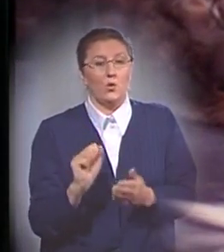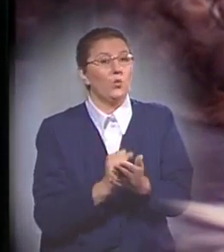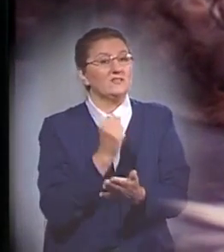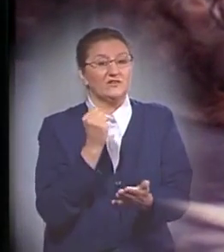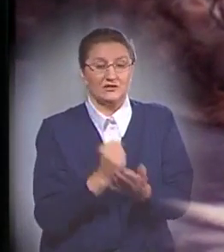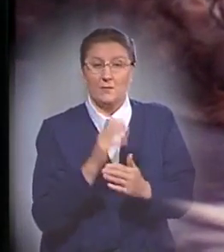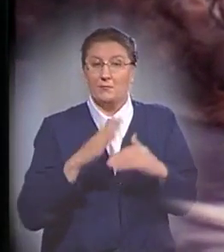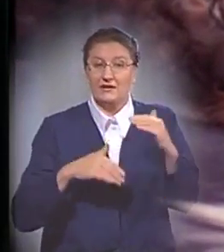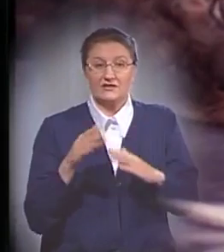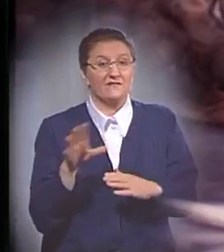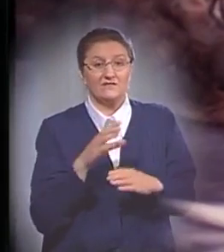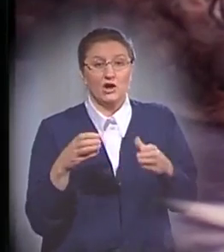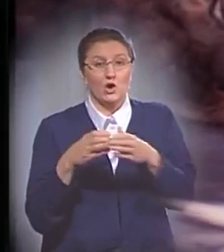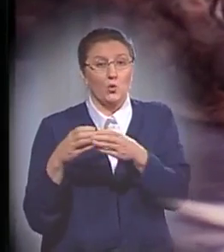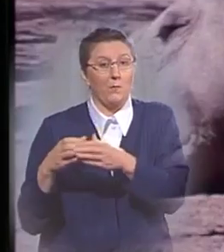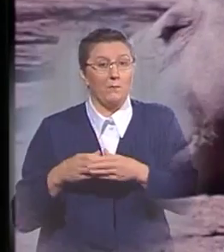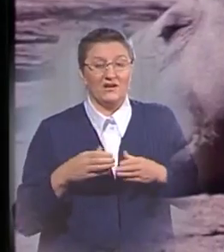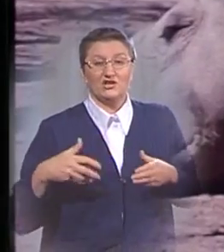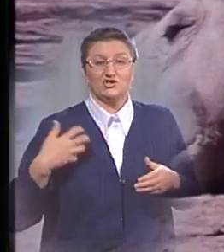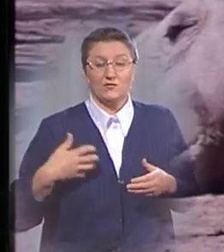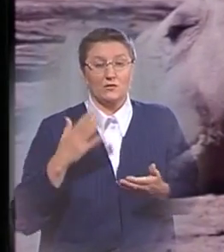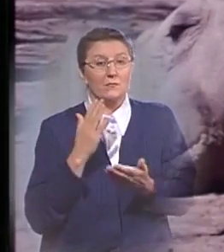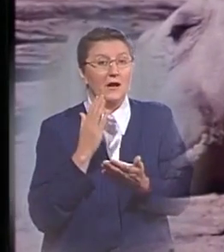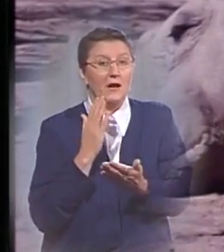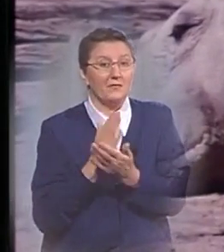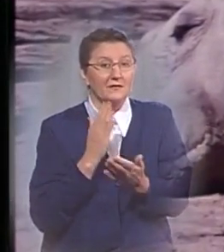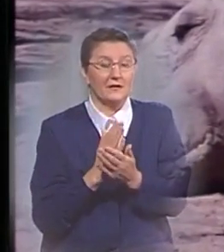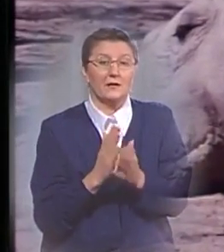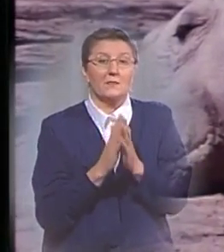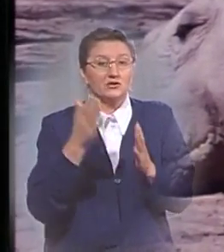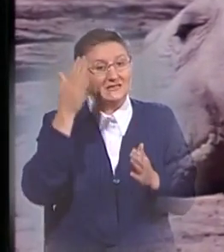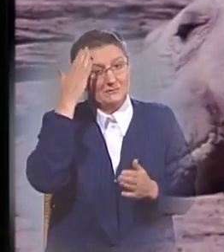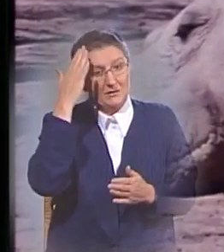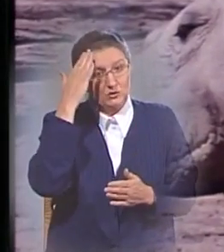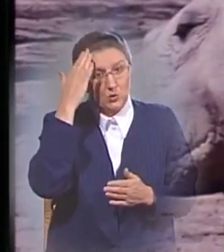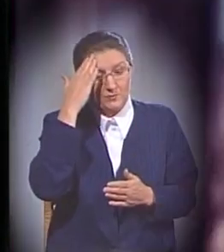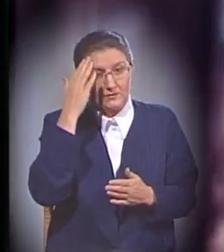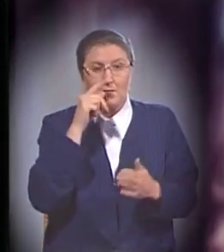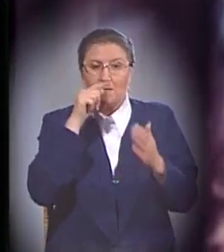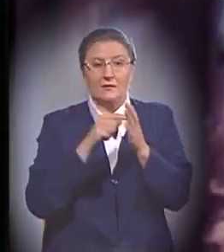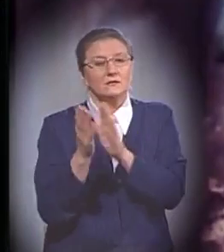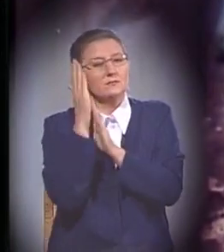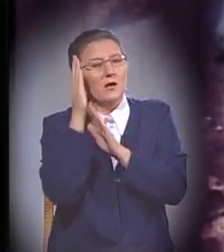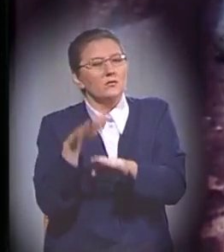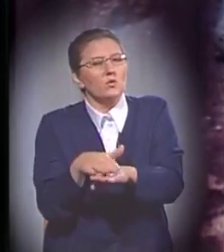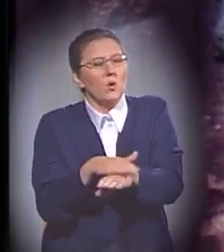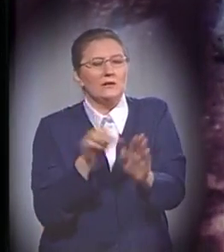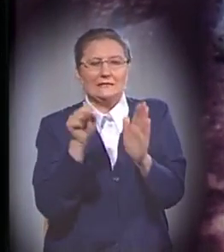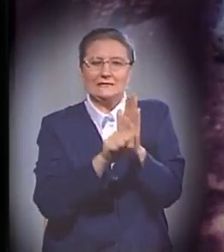практически все группы животных обладают, по крайней мере, потенциальной способностью впадать в спячку зимой или летом.